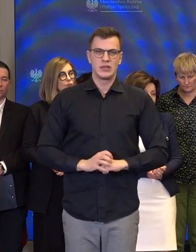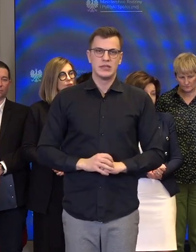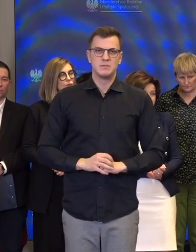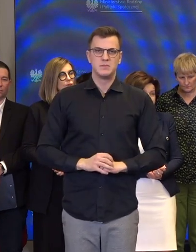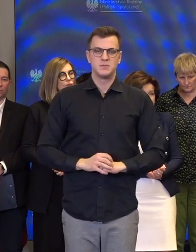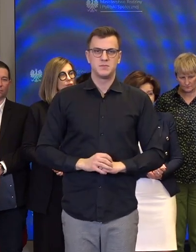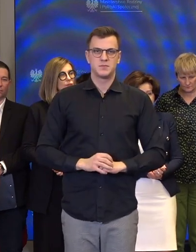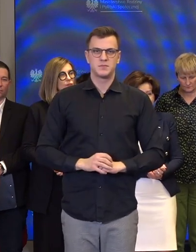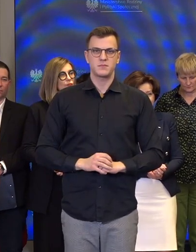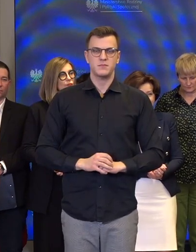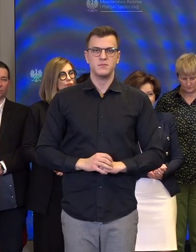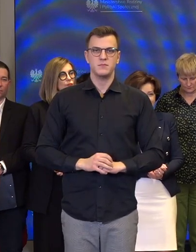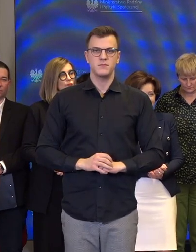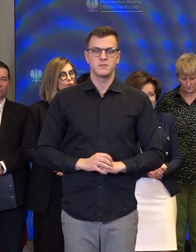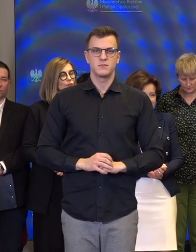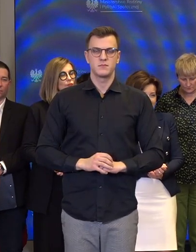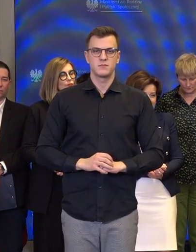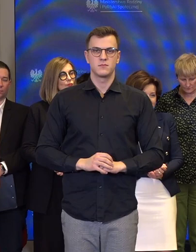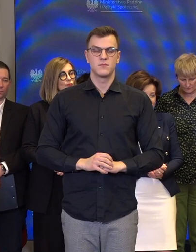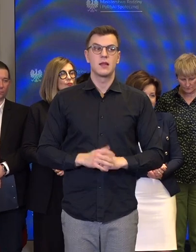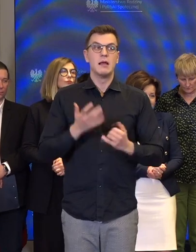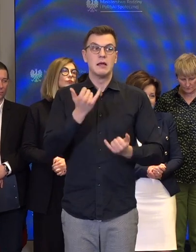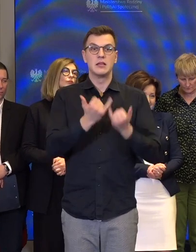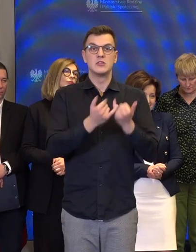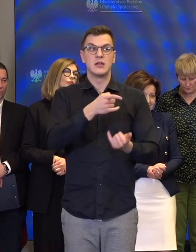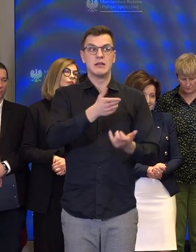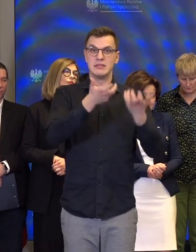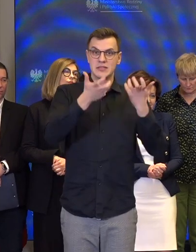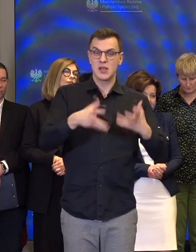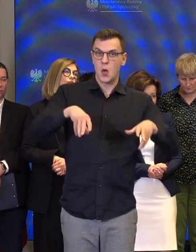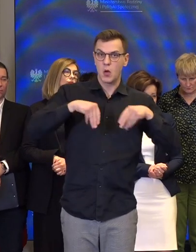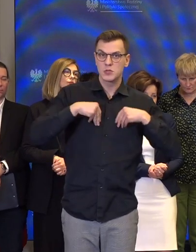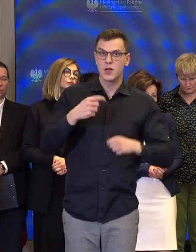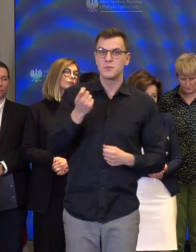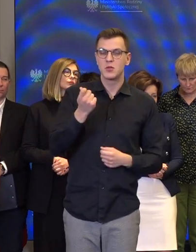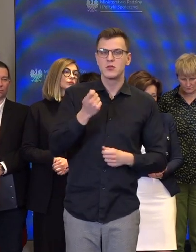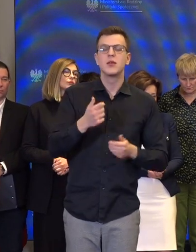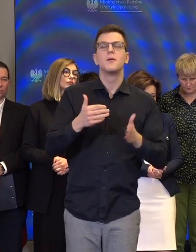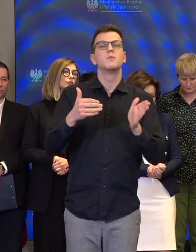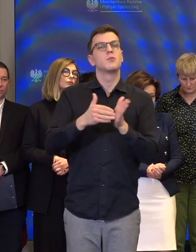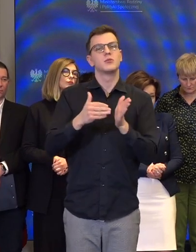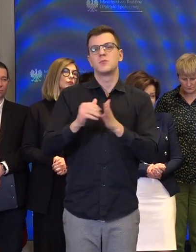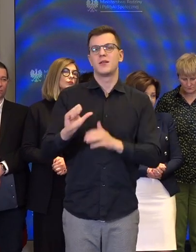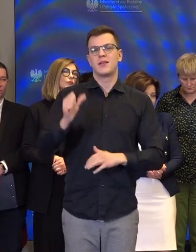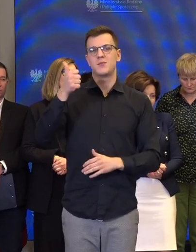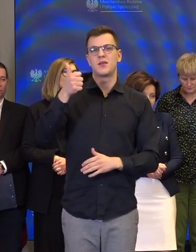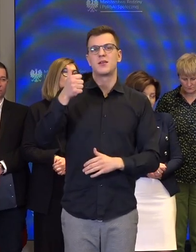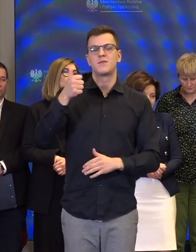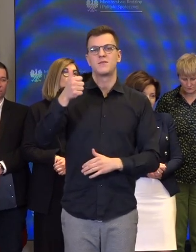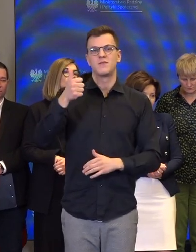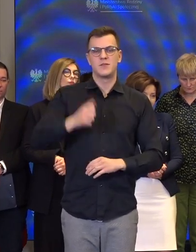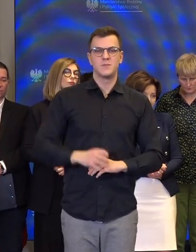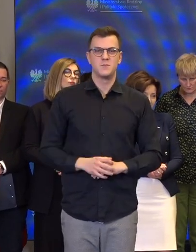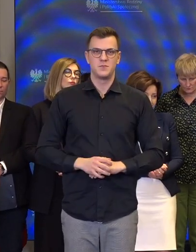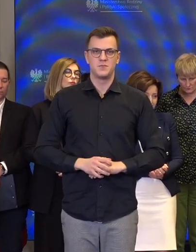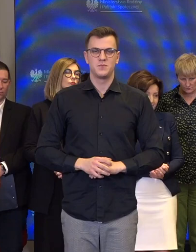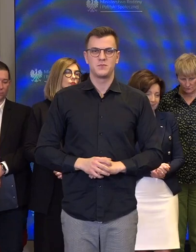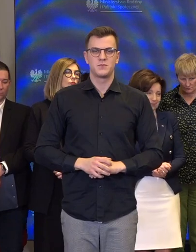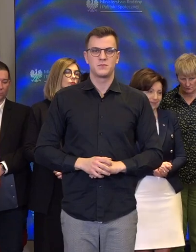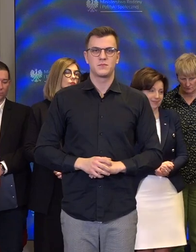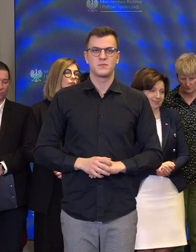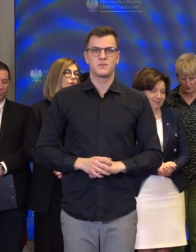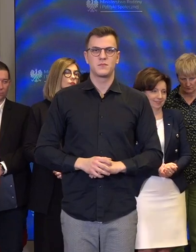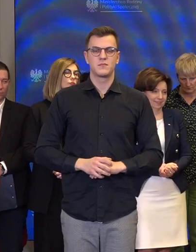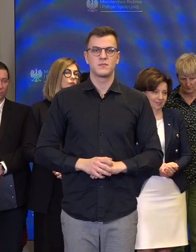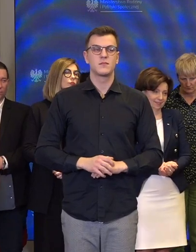czym, żeby o to świadczenie móc wystąpić, trzeba najpierw mieć ustalony poziom